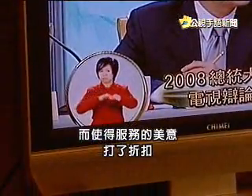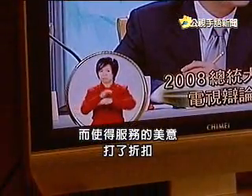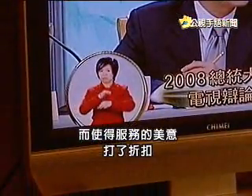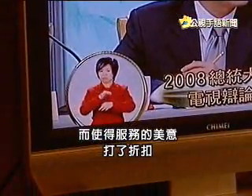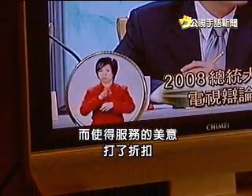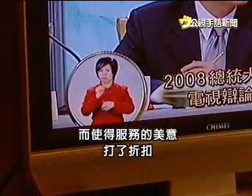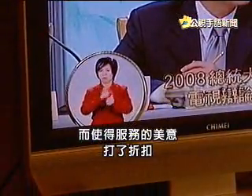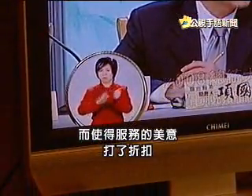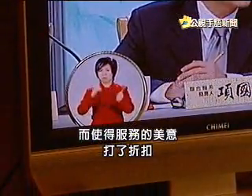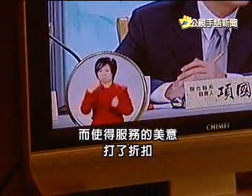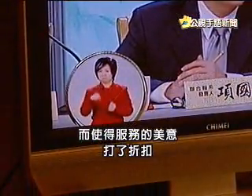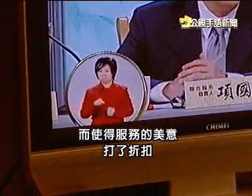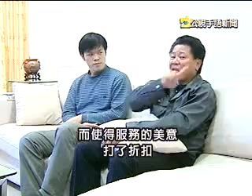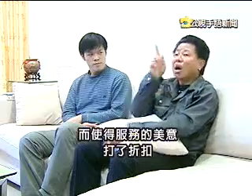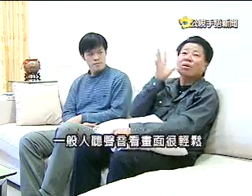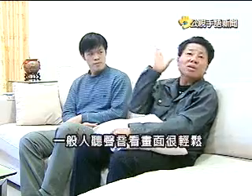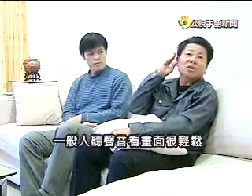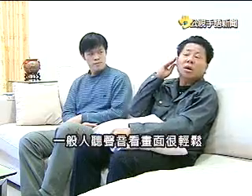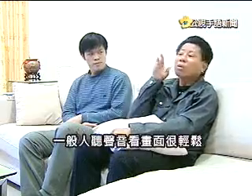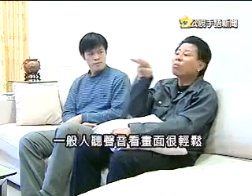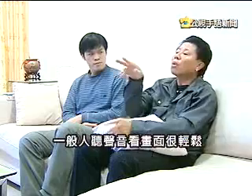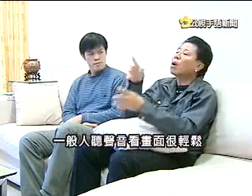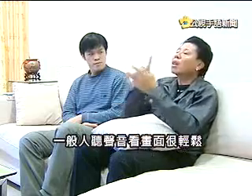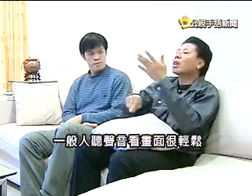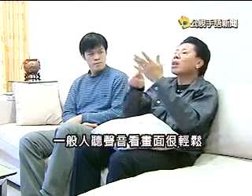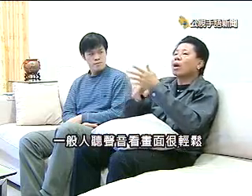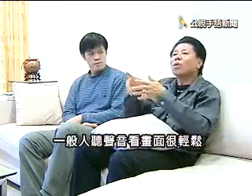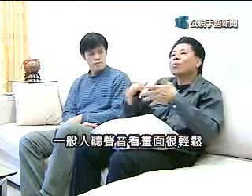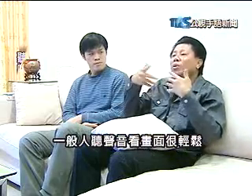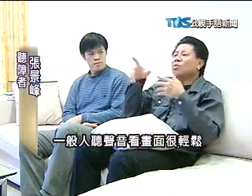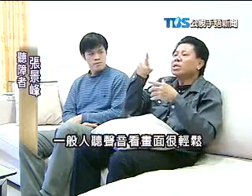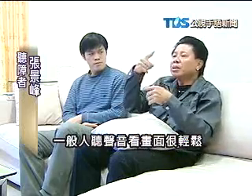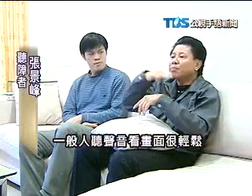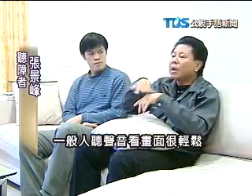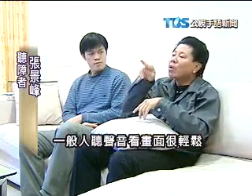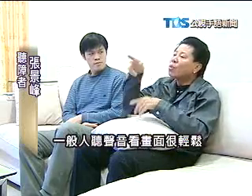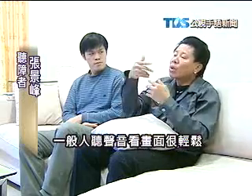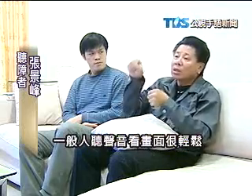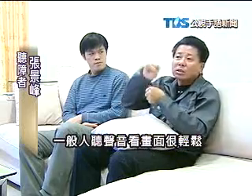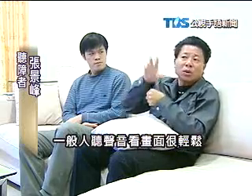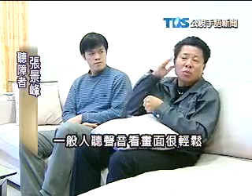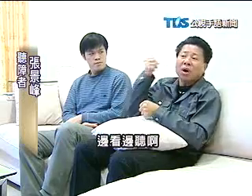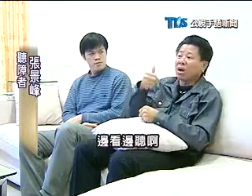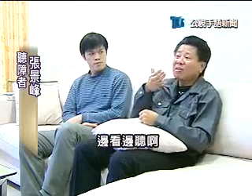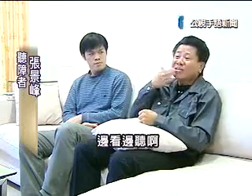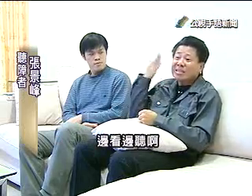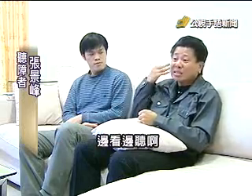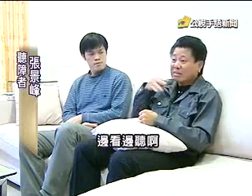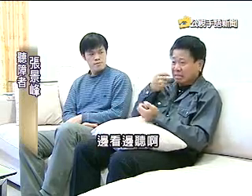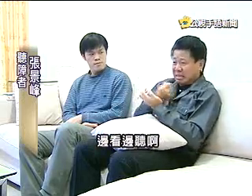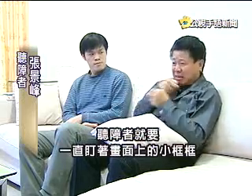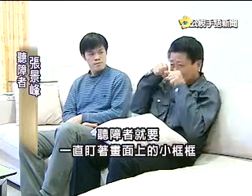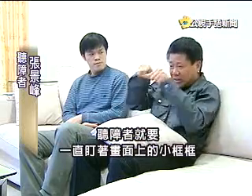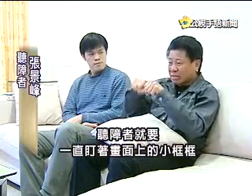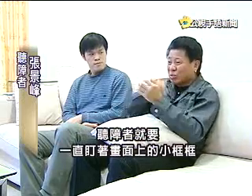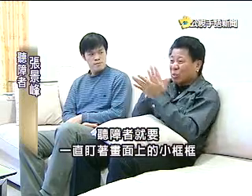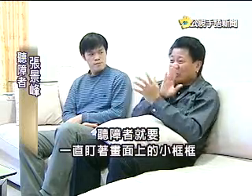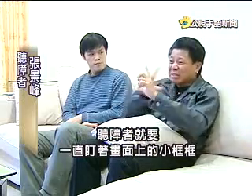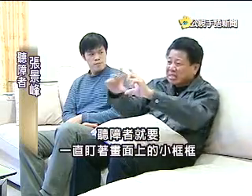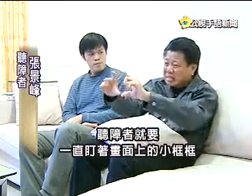美意打了折扣一般人听声音看画面很轻松边看边听啊听障者就要一直盯着画面